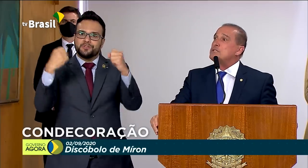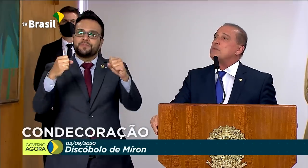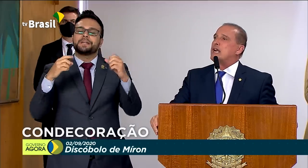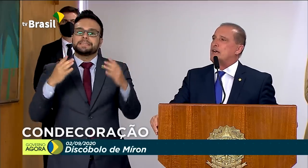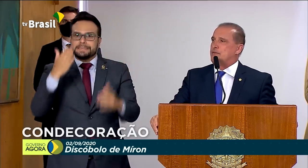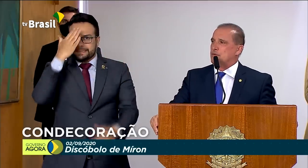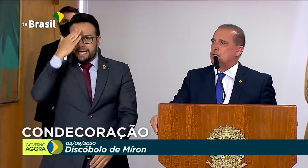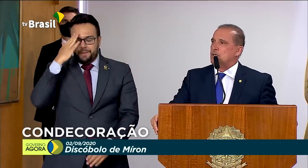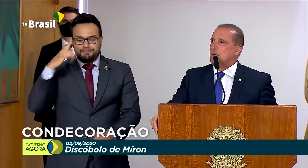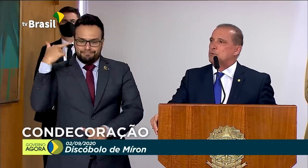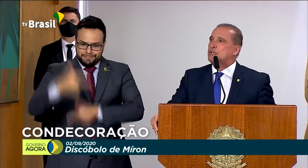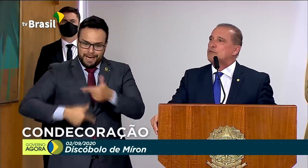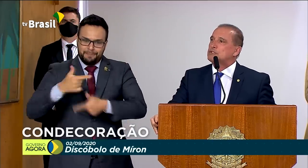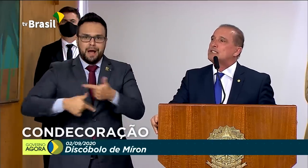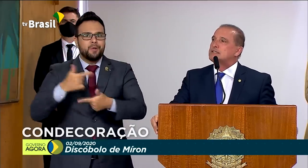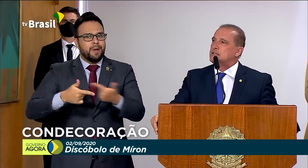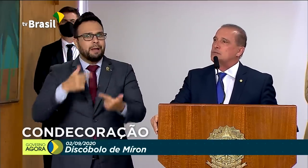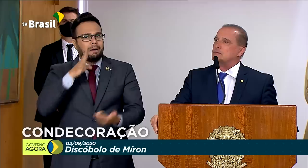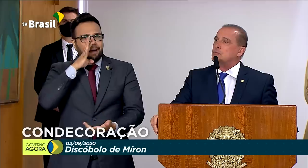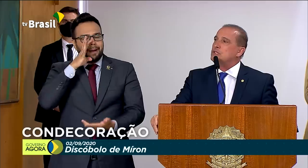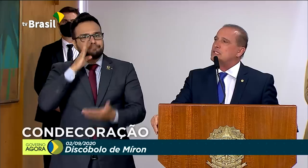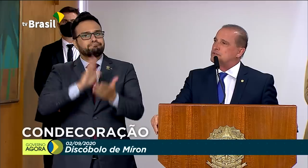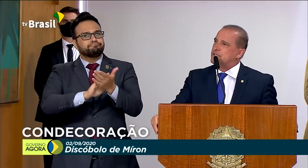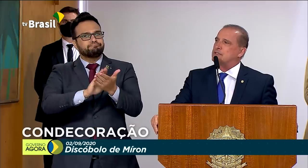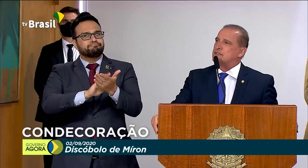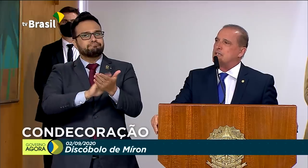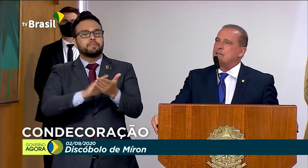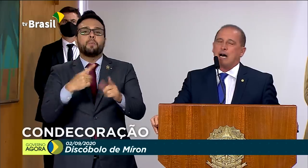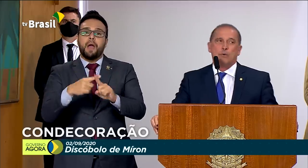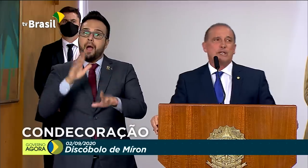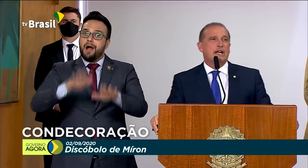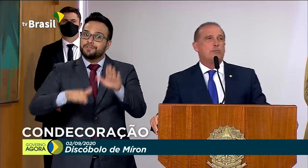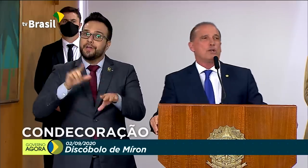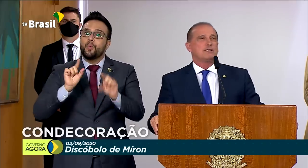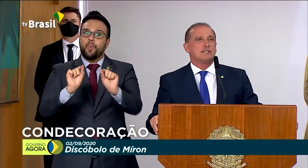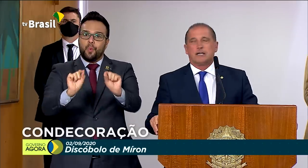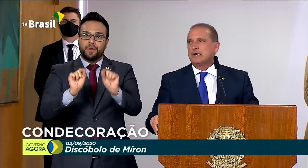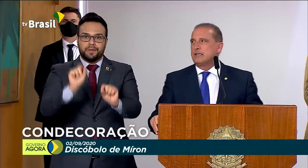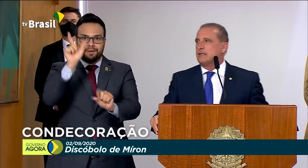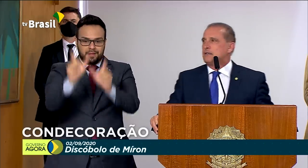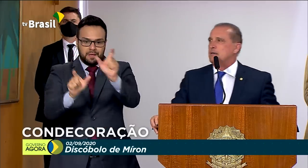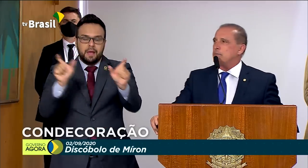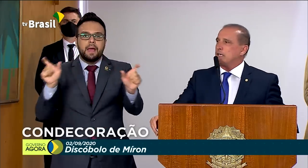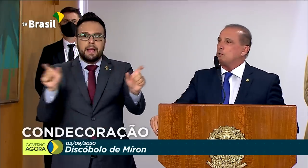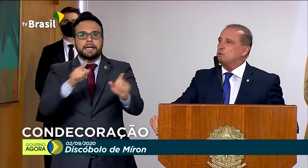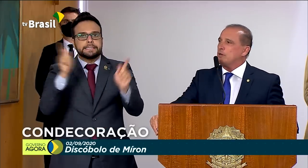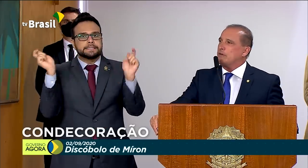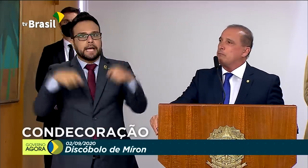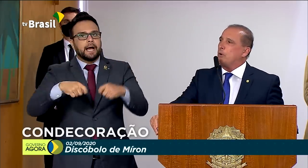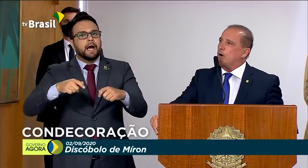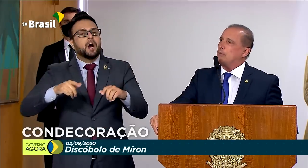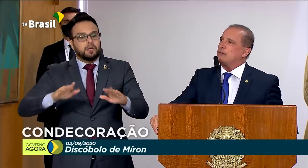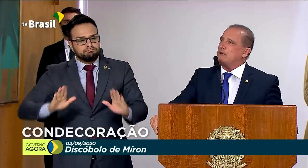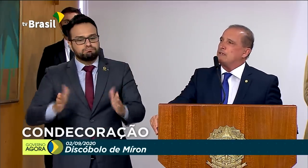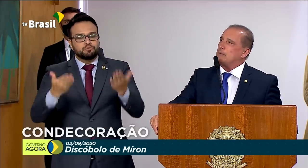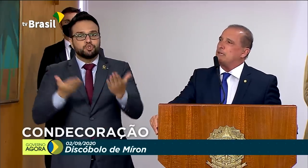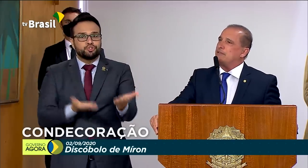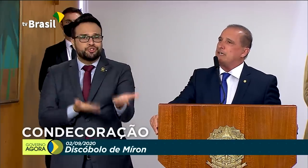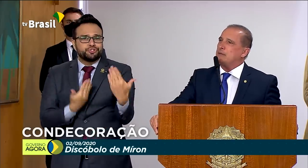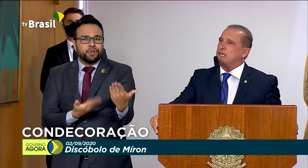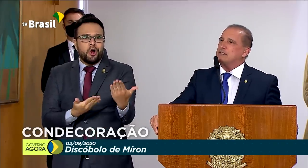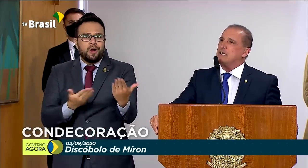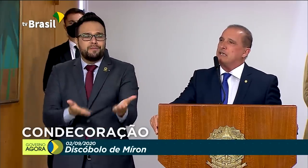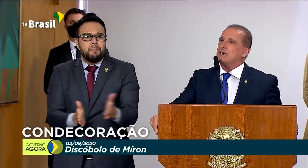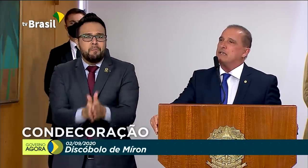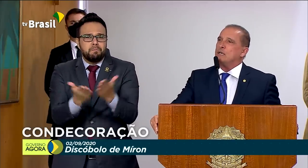trabalho admirável, porque vocês são, muitas vezes, a única porta de saída para que o jovem pobre da